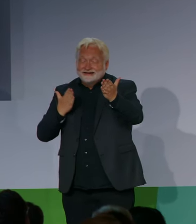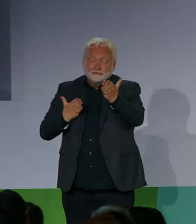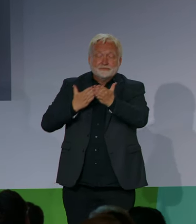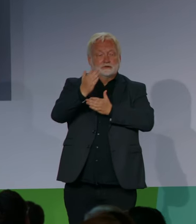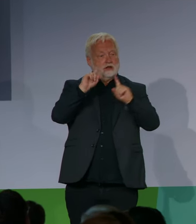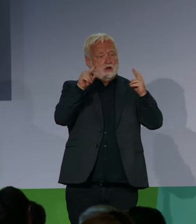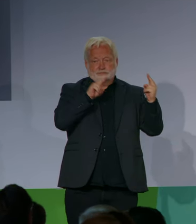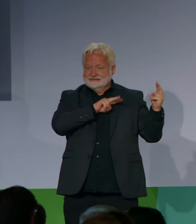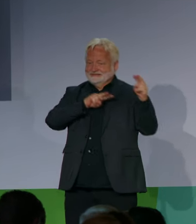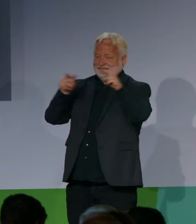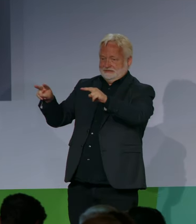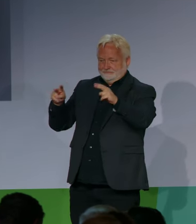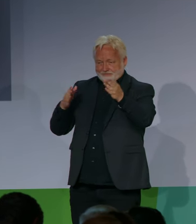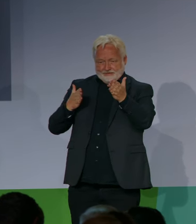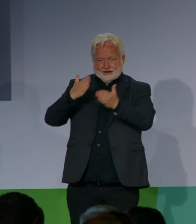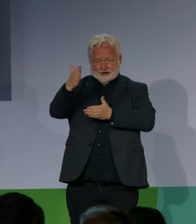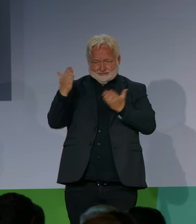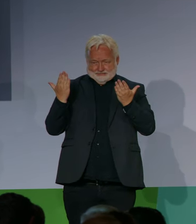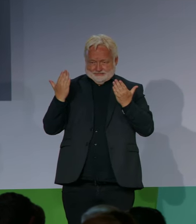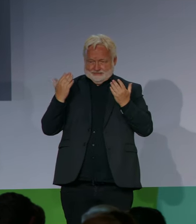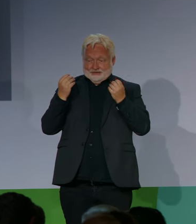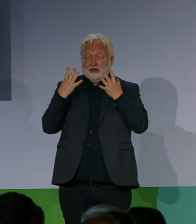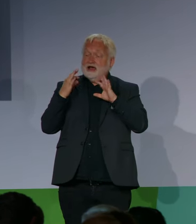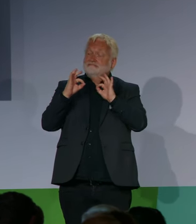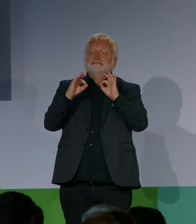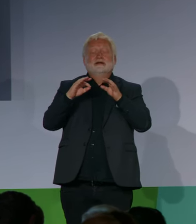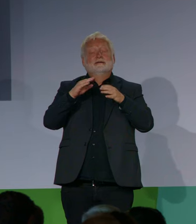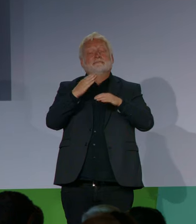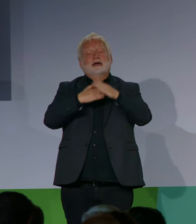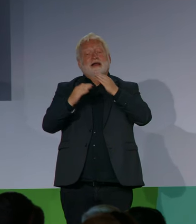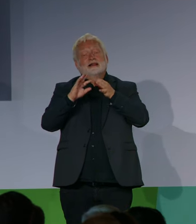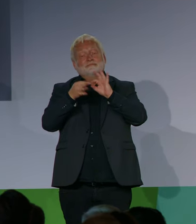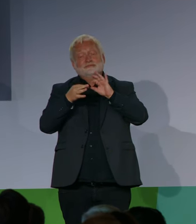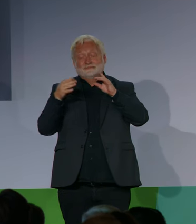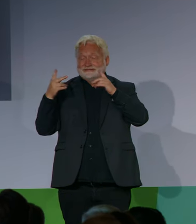großartige Stimmung sein, die in Erinnerung bleiben und nichts anderes.